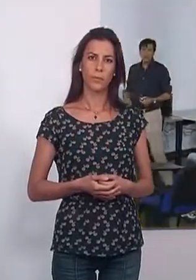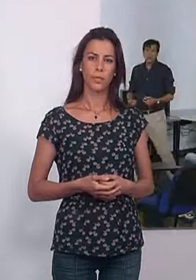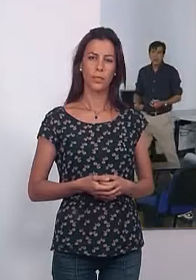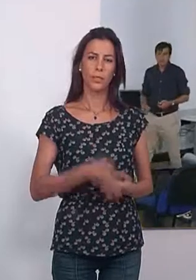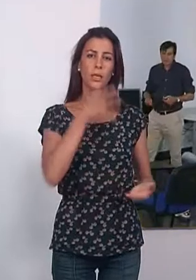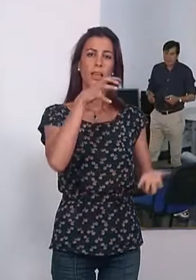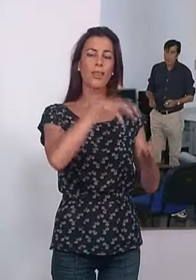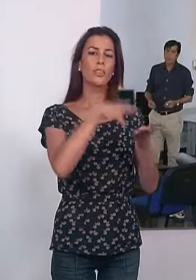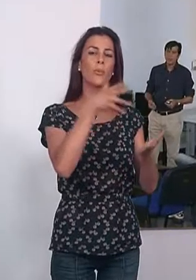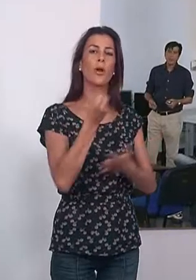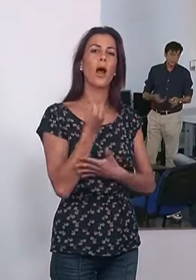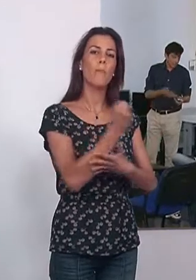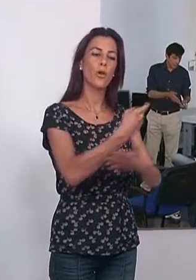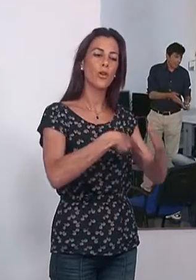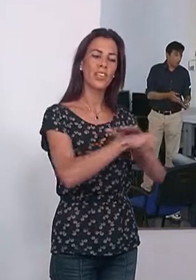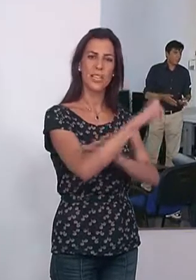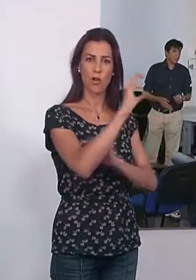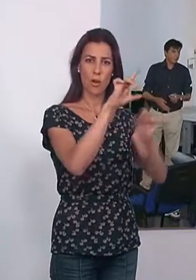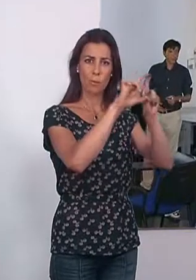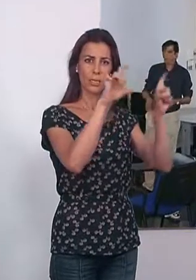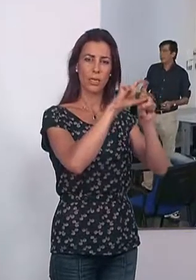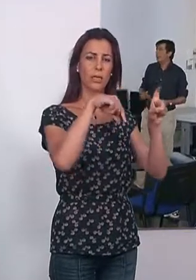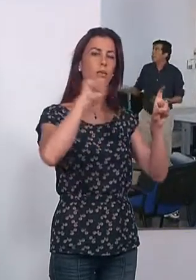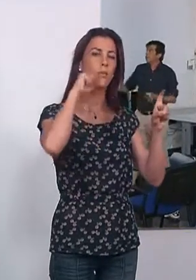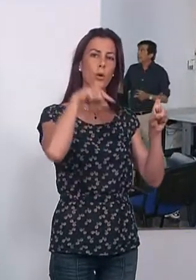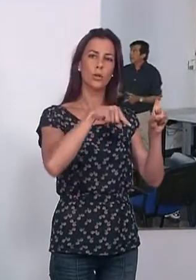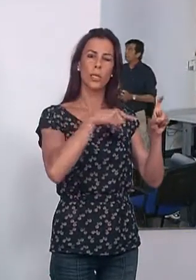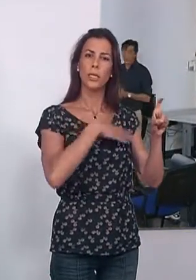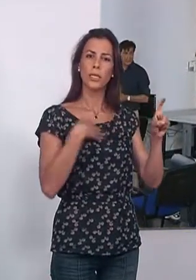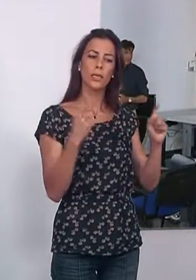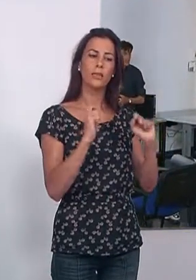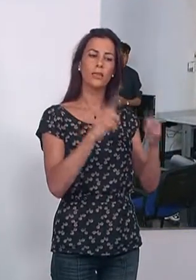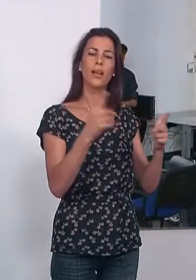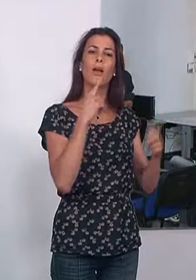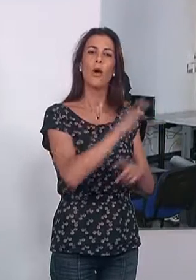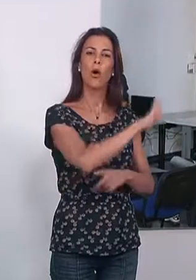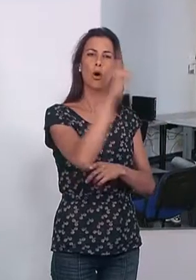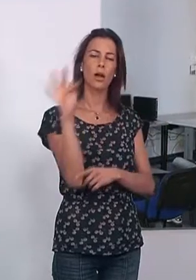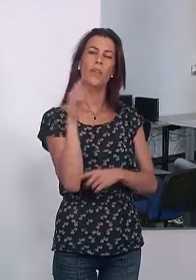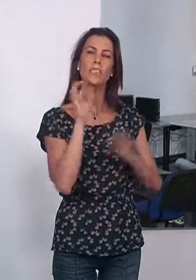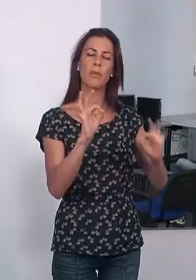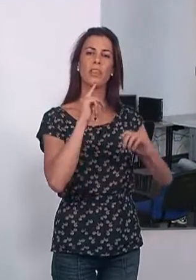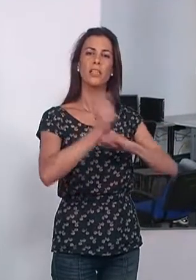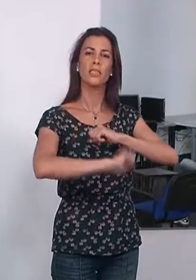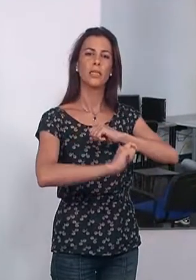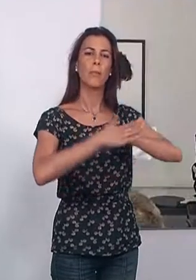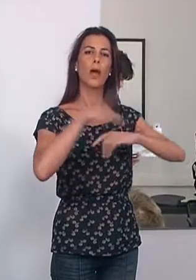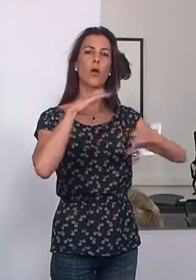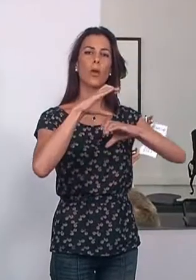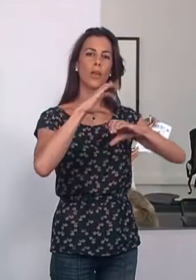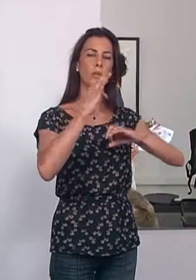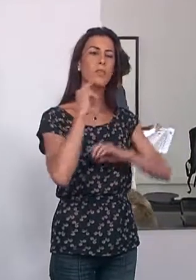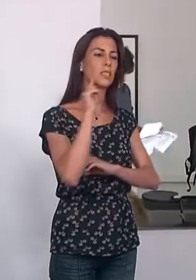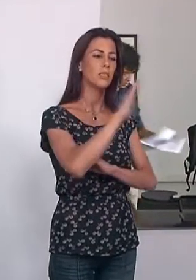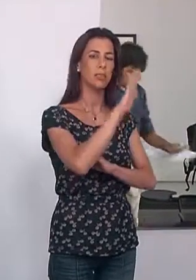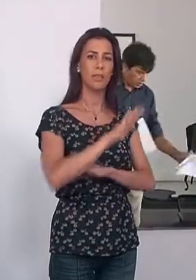El Centro de Apoyo al Desarrollo Empresarial de Motril brinda una jornada de estrategias de comunicación